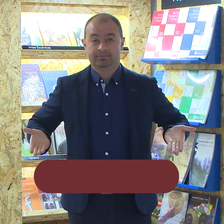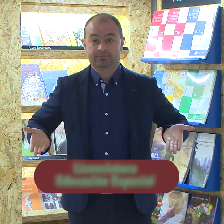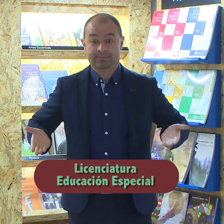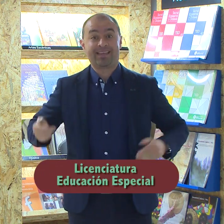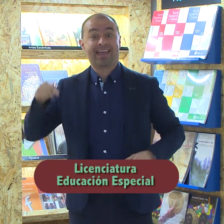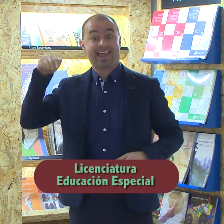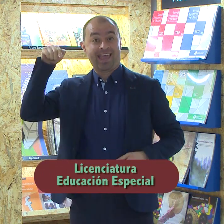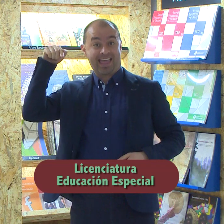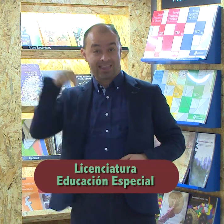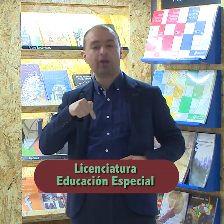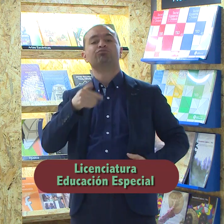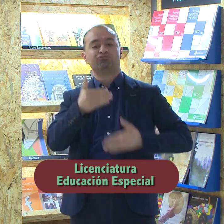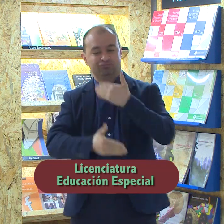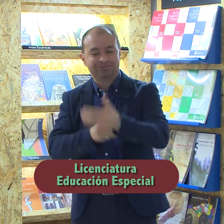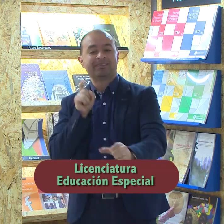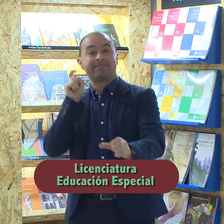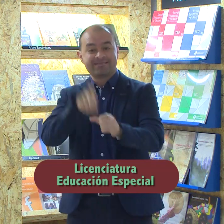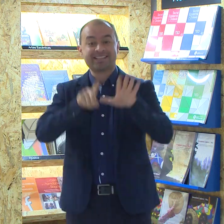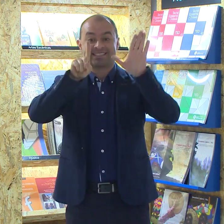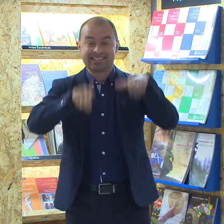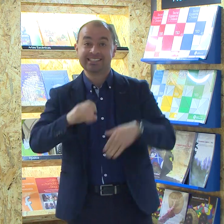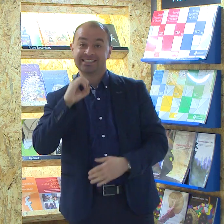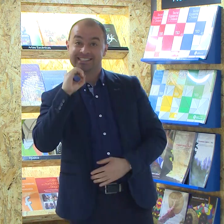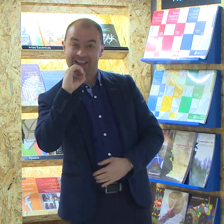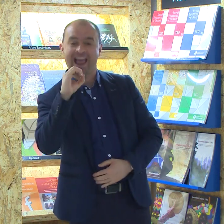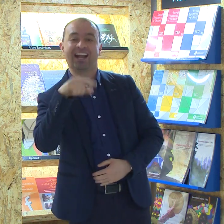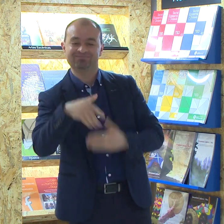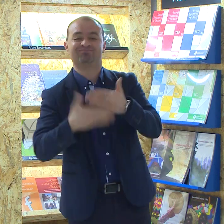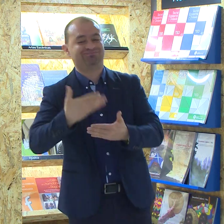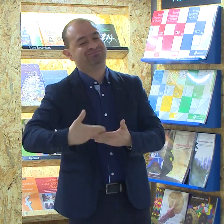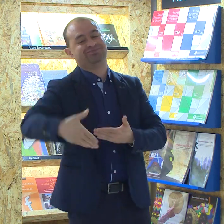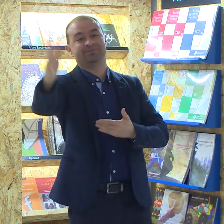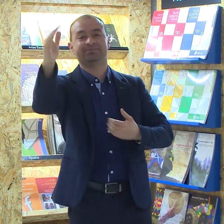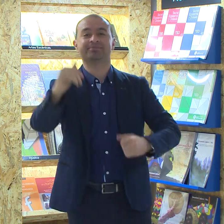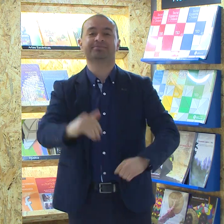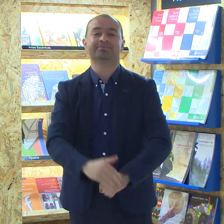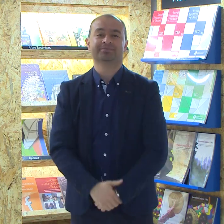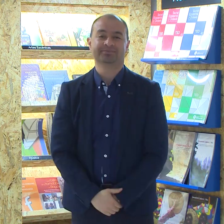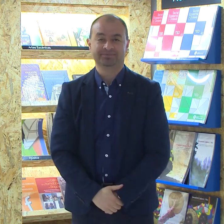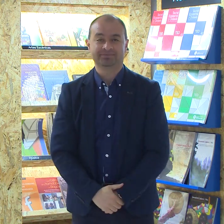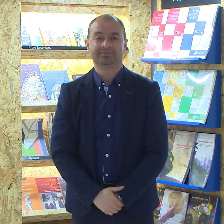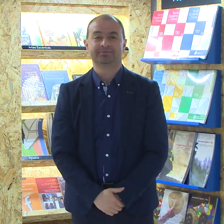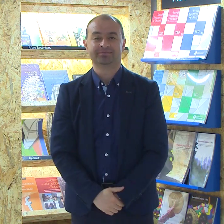educación especial, para posteriormente comenzar a cursar y aprobar el semestre cero.